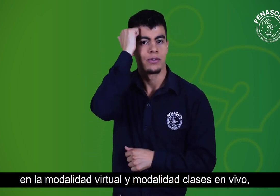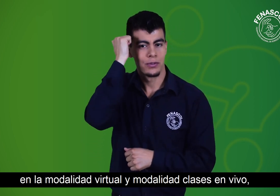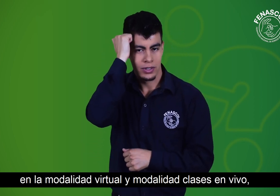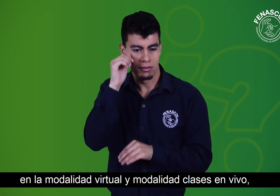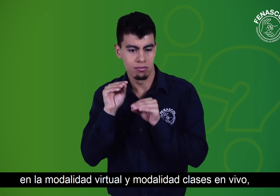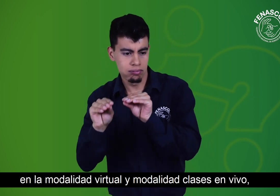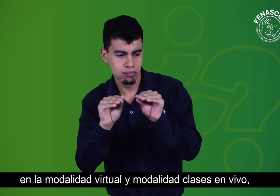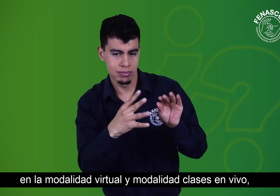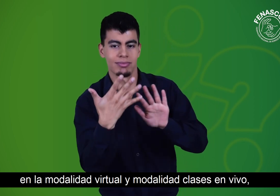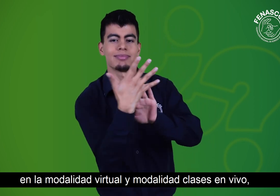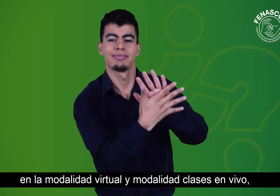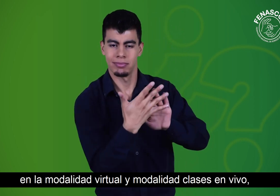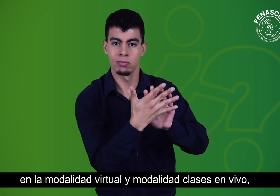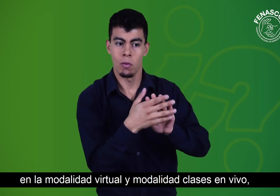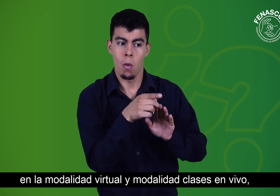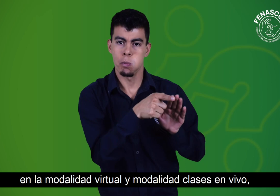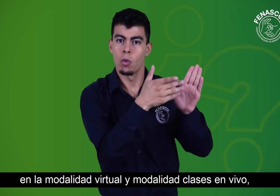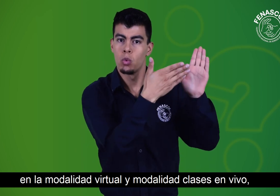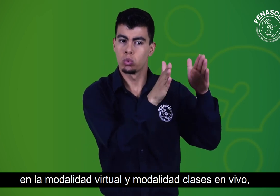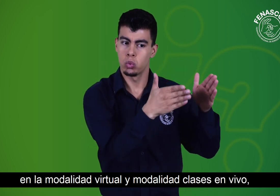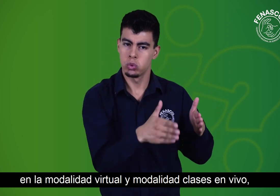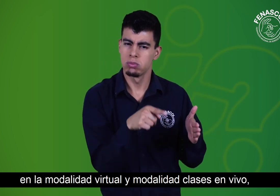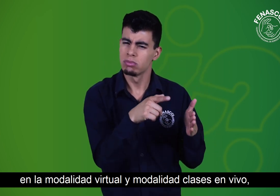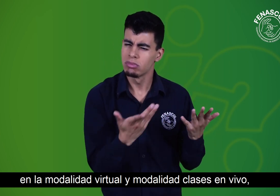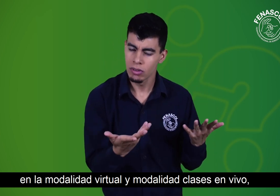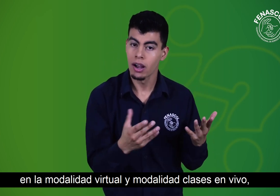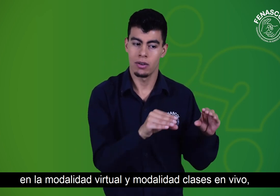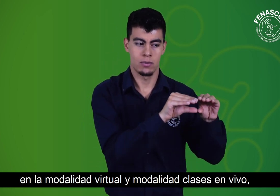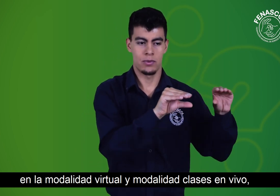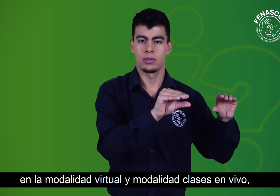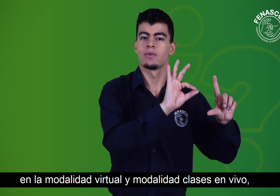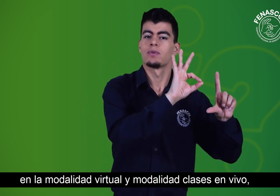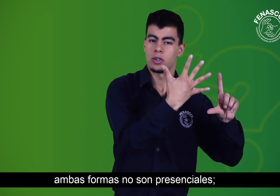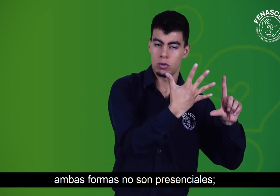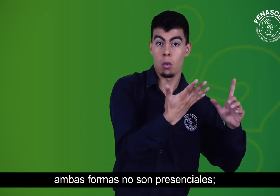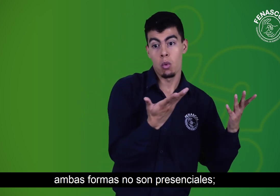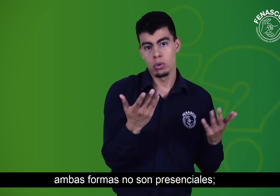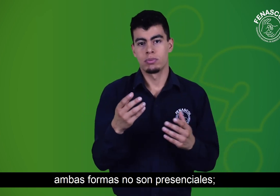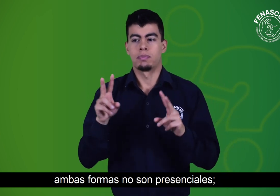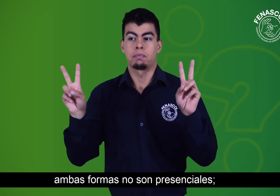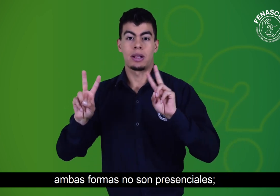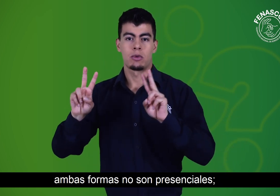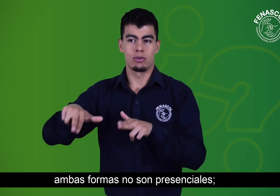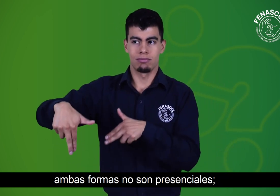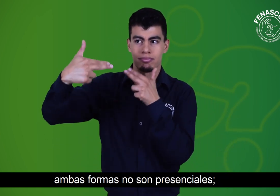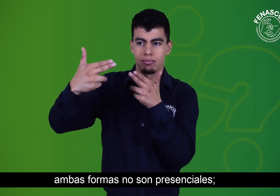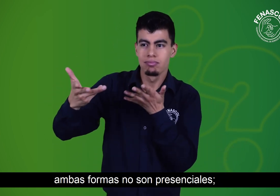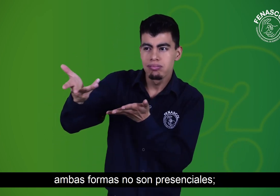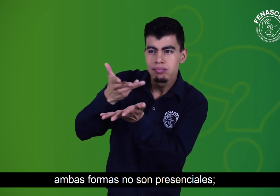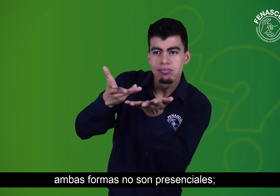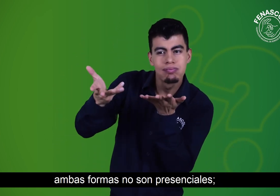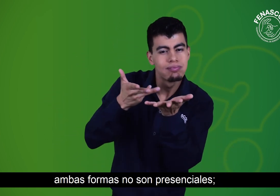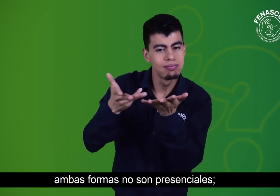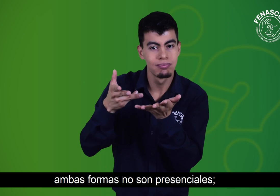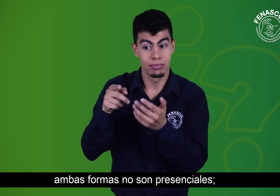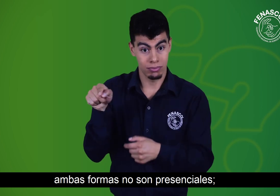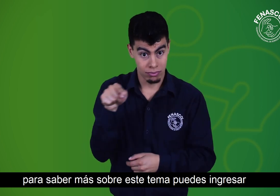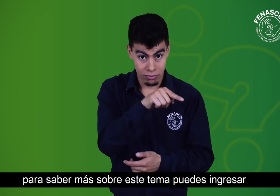en la modalidad virtual y modalidad clases en vivo. Ambas formas no son presenciales. Para